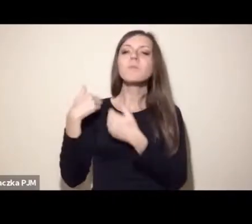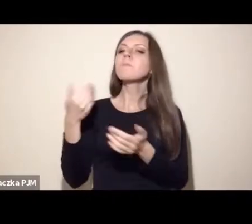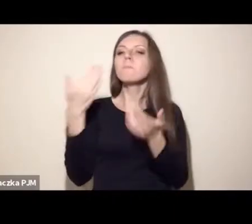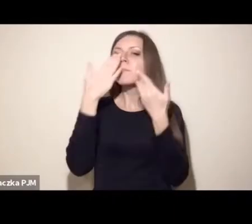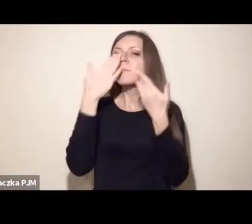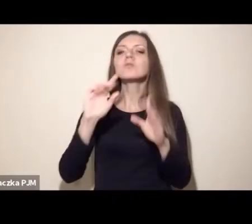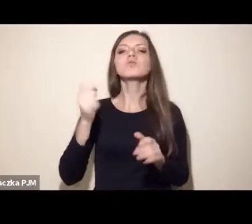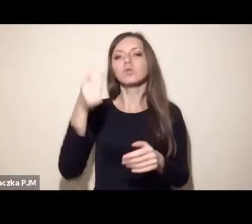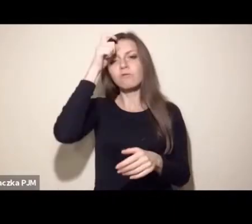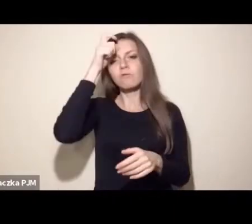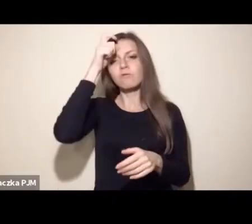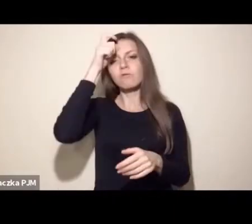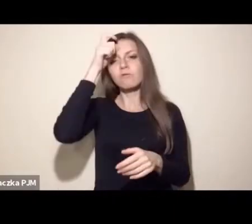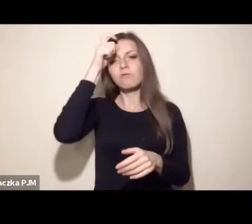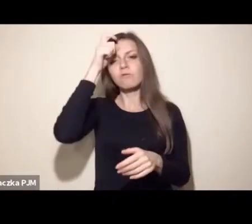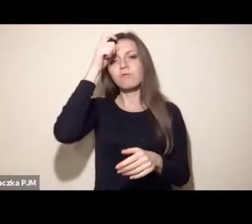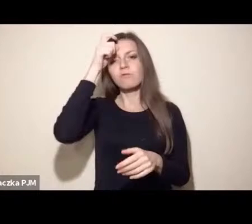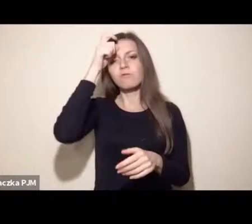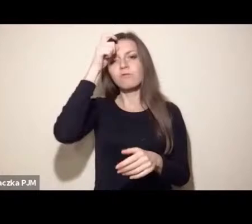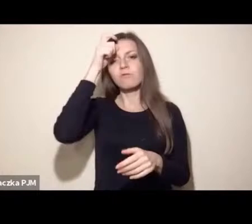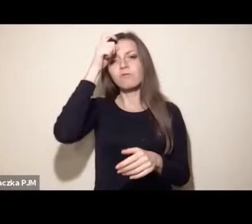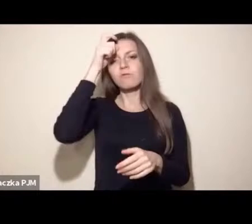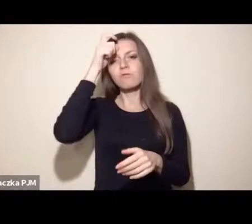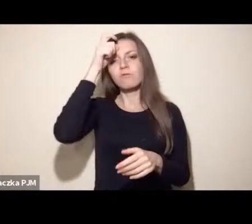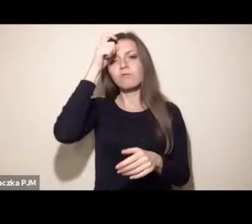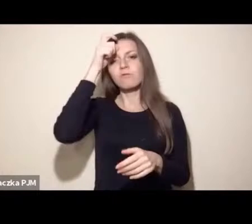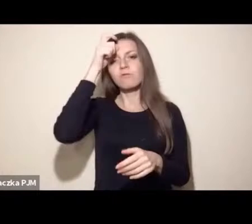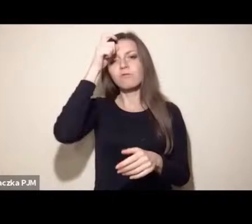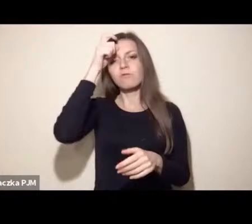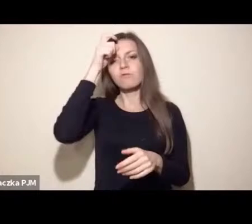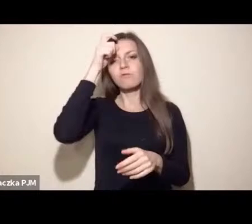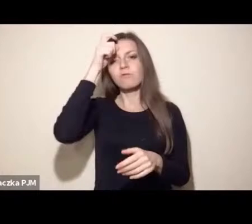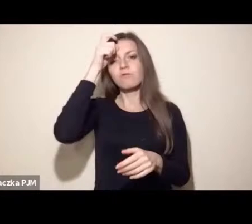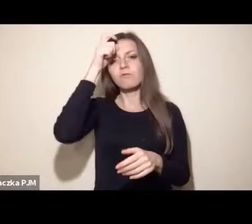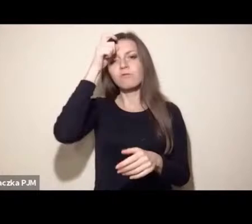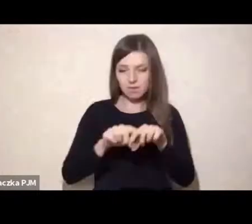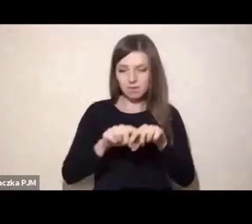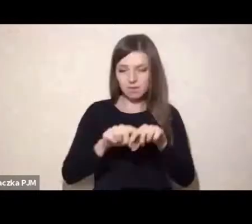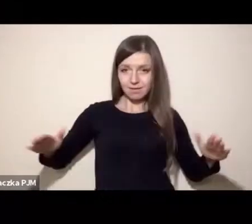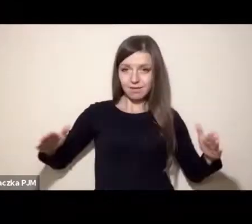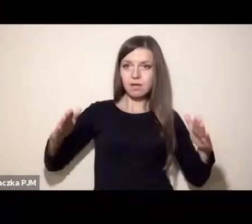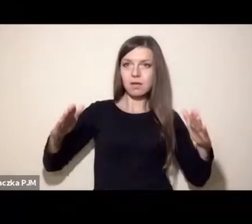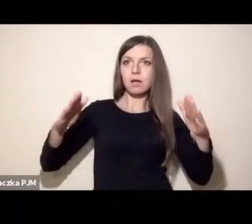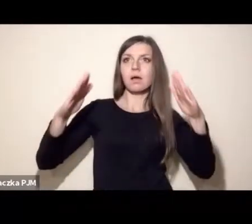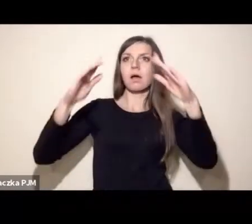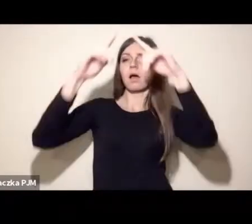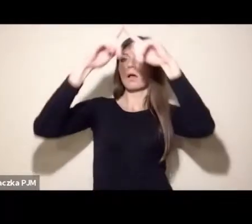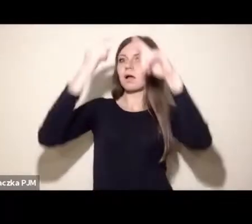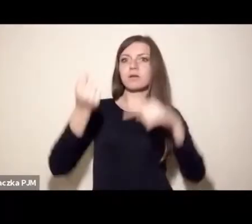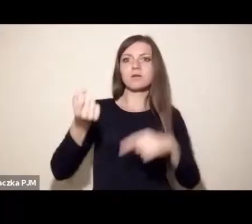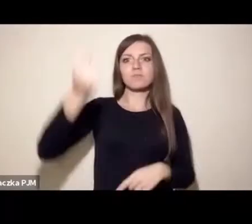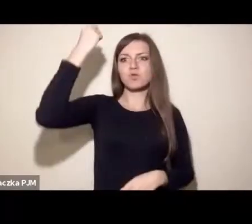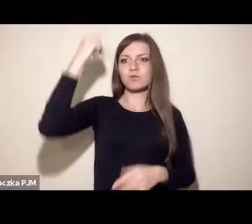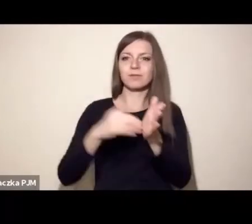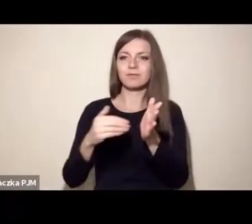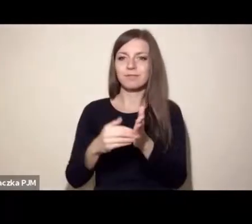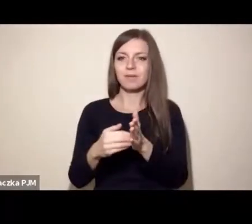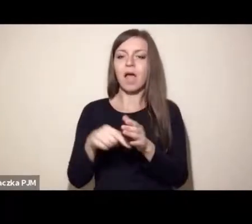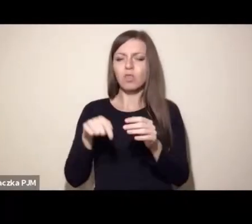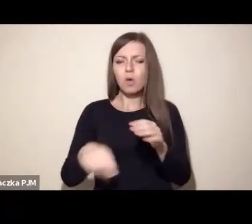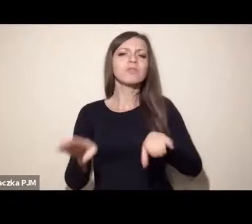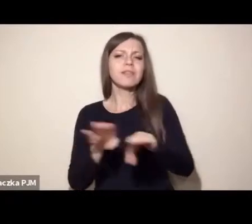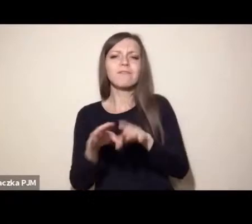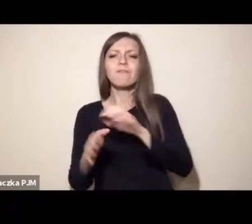od potrzeb podstawowych, poprzez potrzeby takie absolutnie bazalne, jak pożywienie,